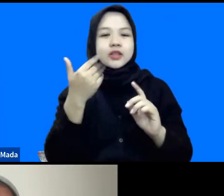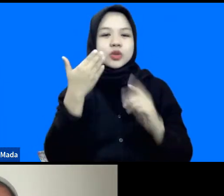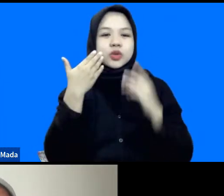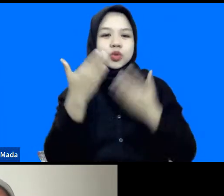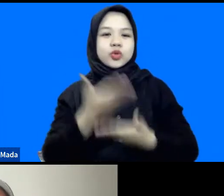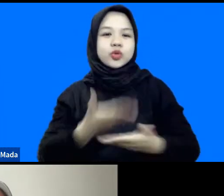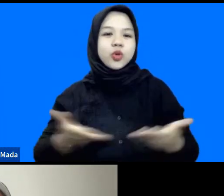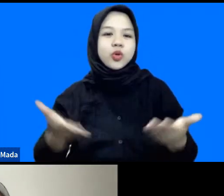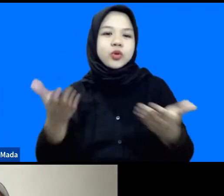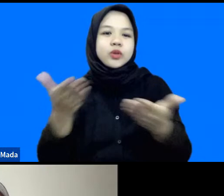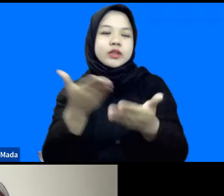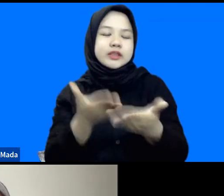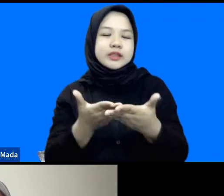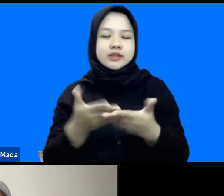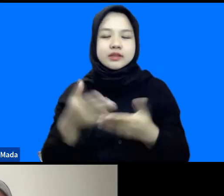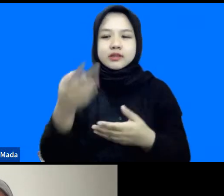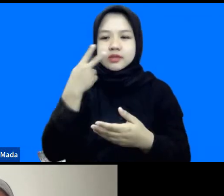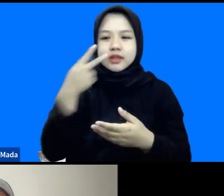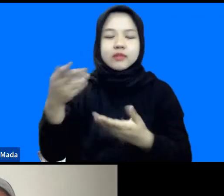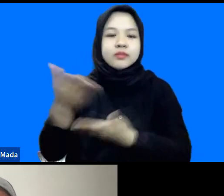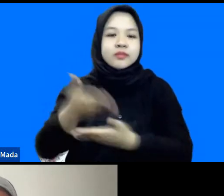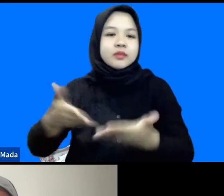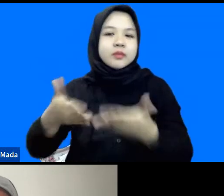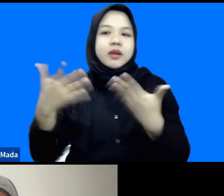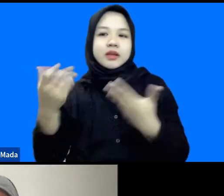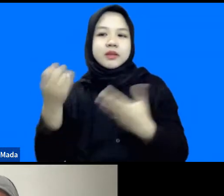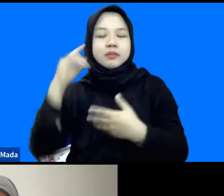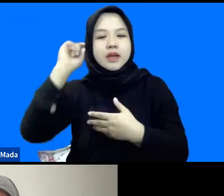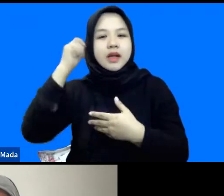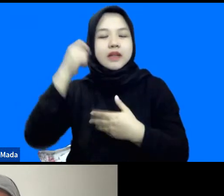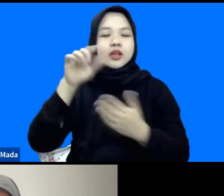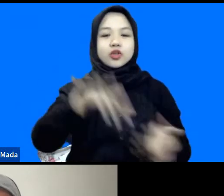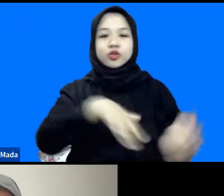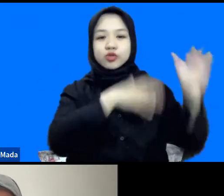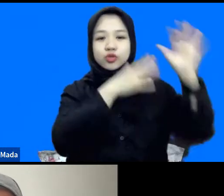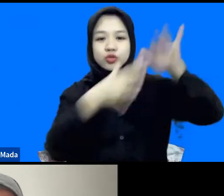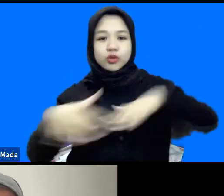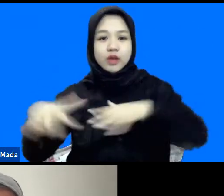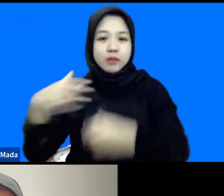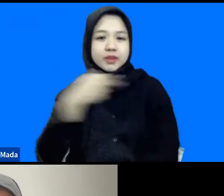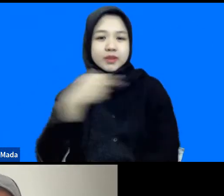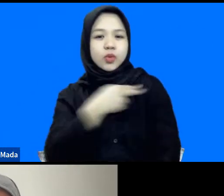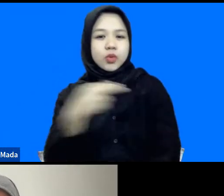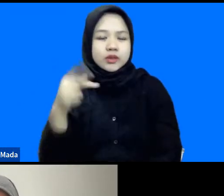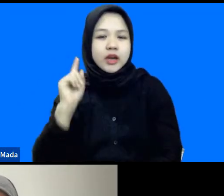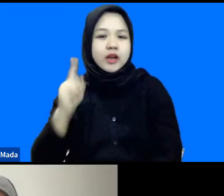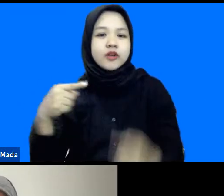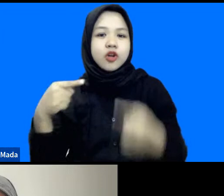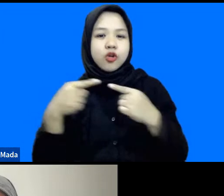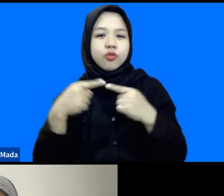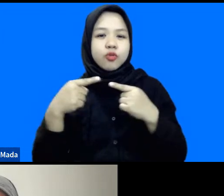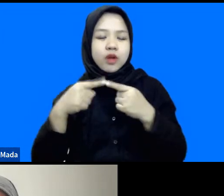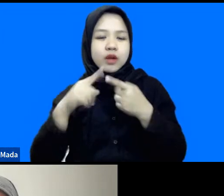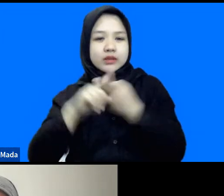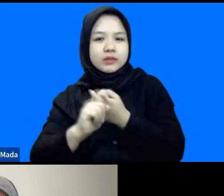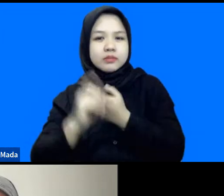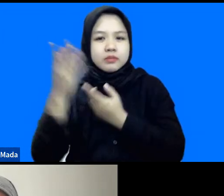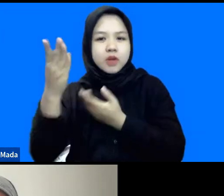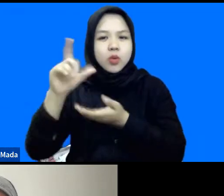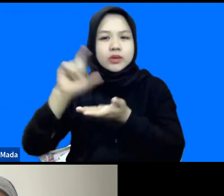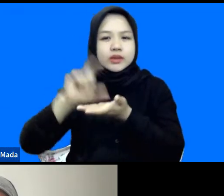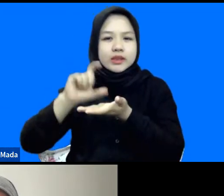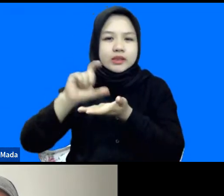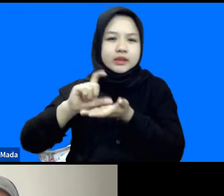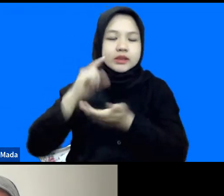konstruksi sosial bagaimana peringatan tsunami di Indonesia yang ini sangat terat kaitannya dengan tesis beliau pada